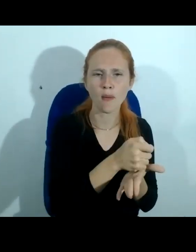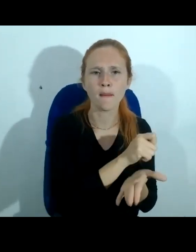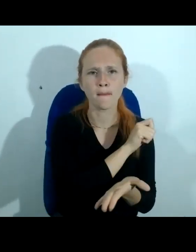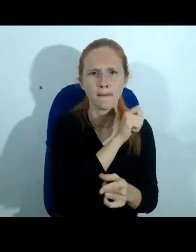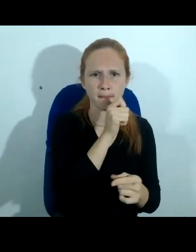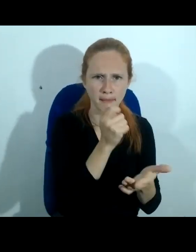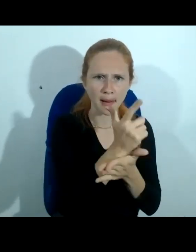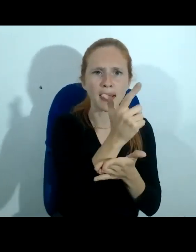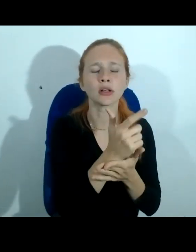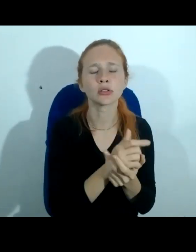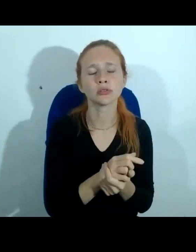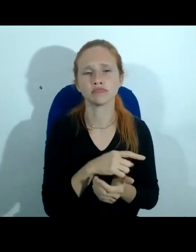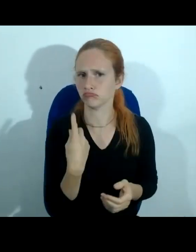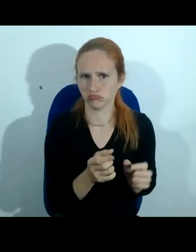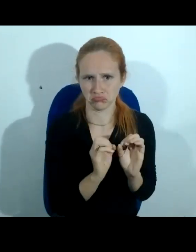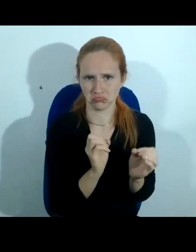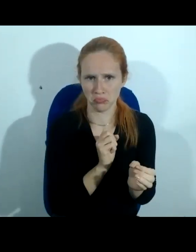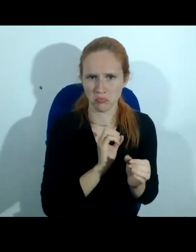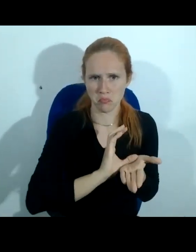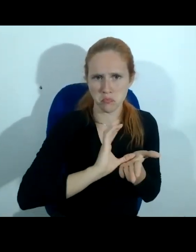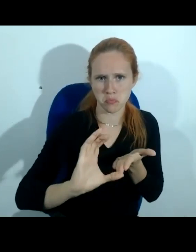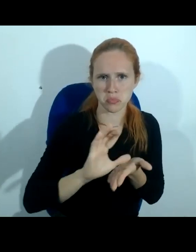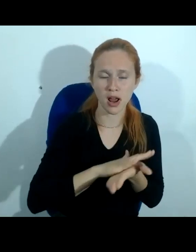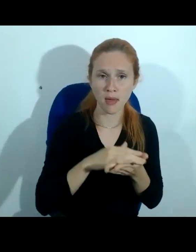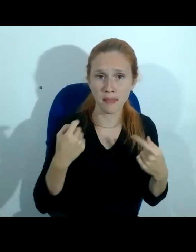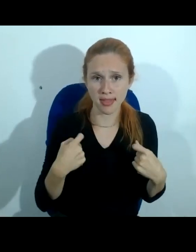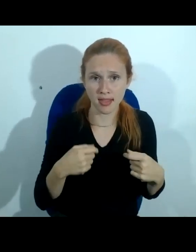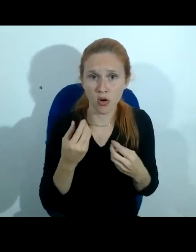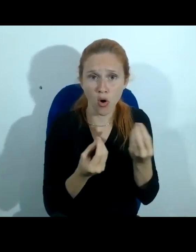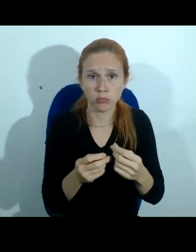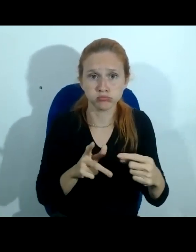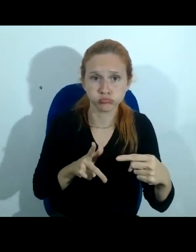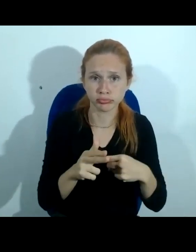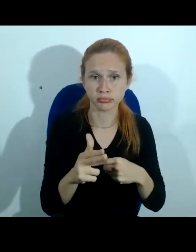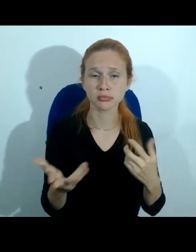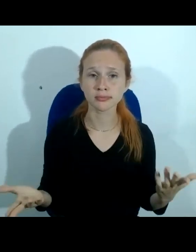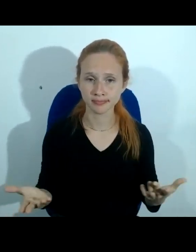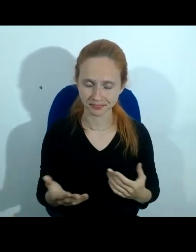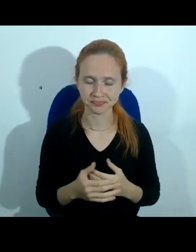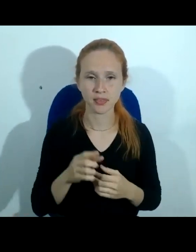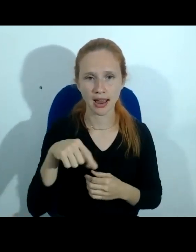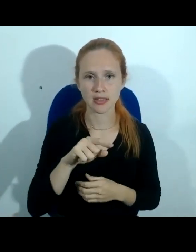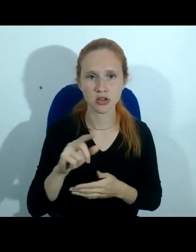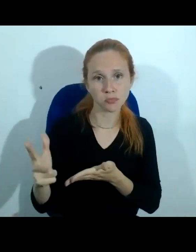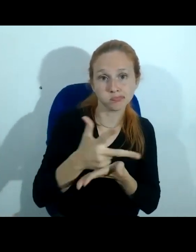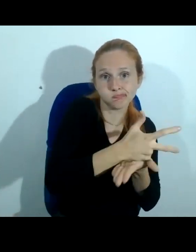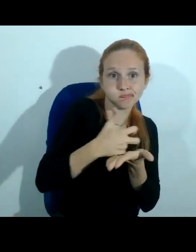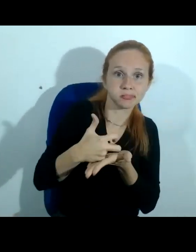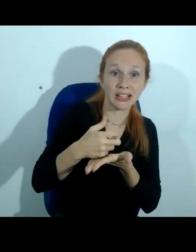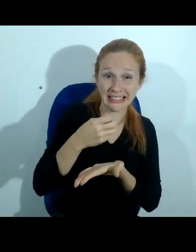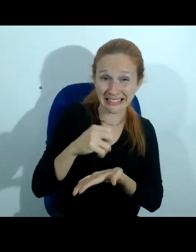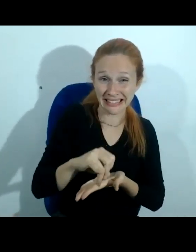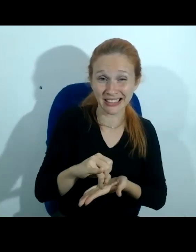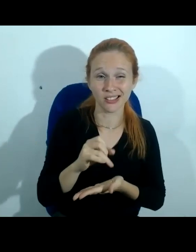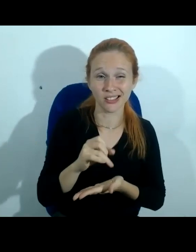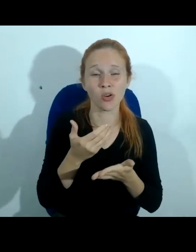e a gente precisa ter mecanismo para combater né esses criminosos cibernéticos porque se a gente começar a